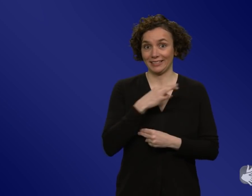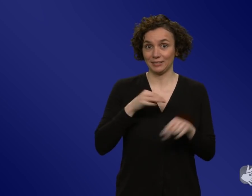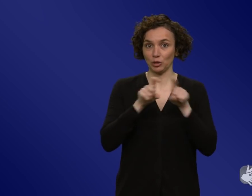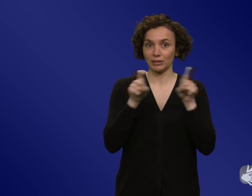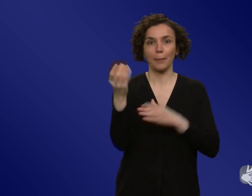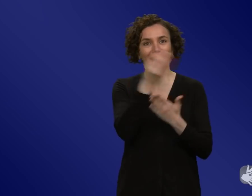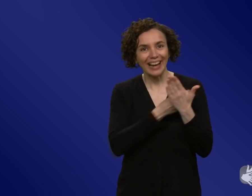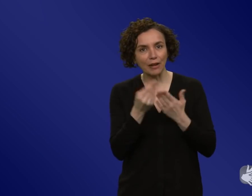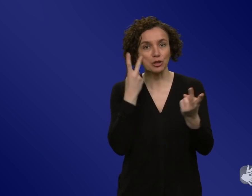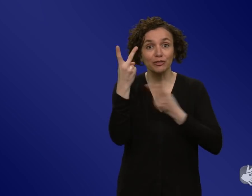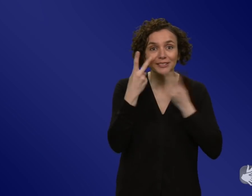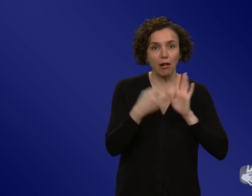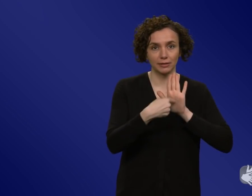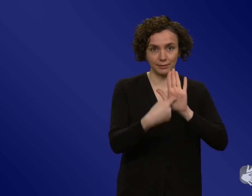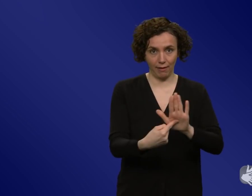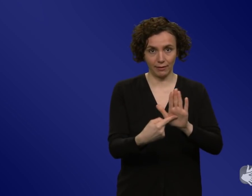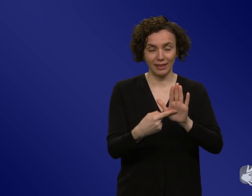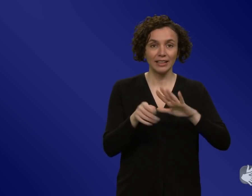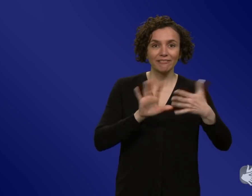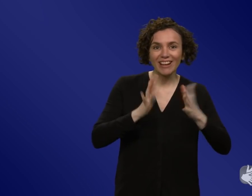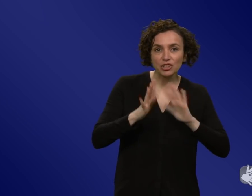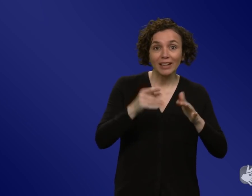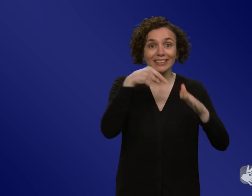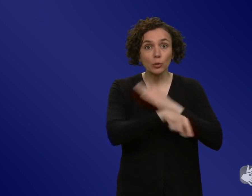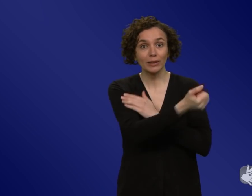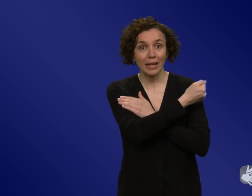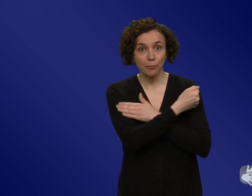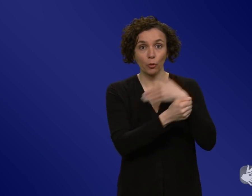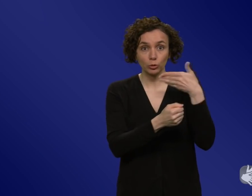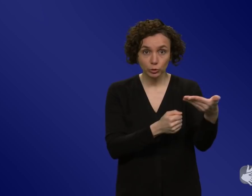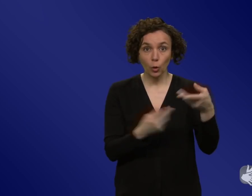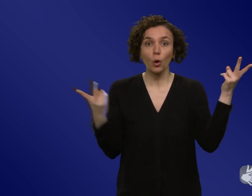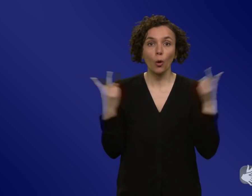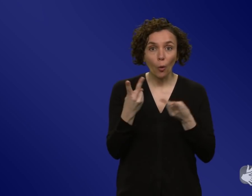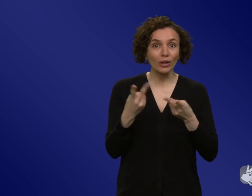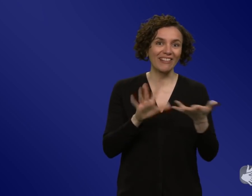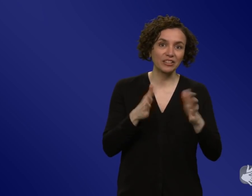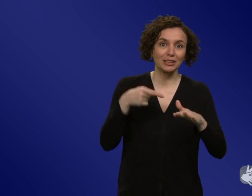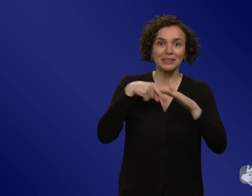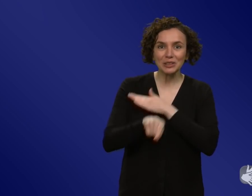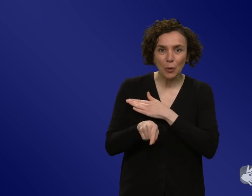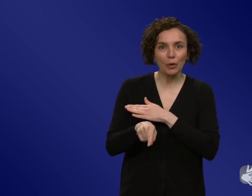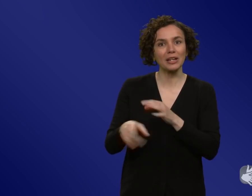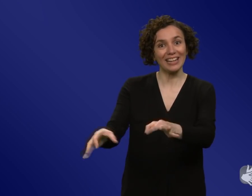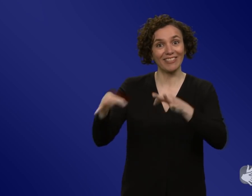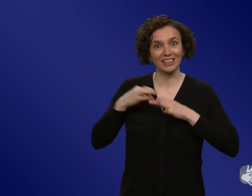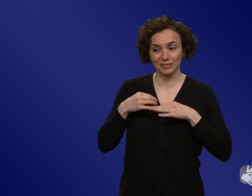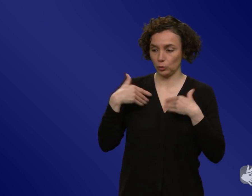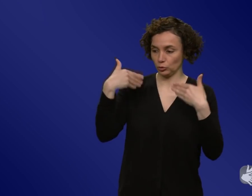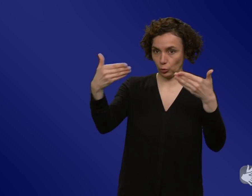durch die Impfung habe und wie wahrscheinlich ist es, dass ich das durch die Infektion habe, die ja früher oder später kommen wird. Und da gibt es auch so einfache